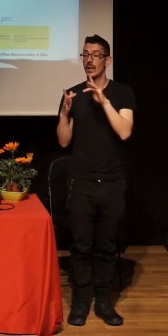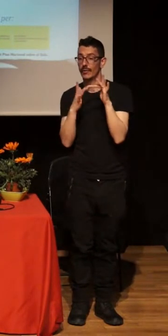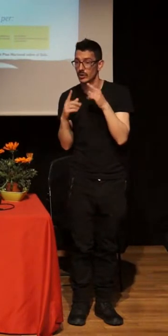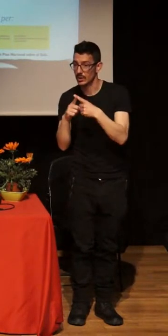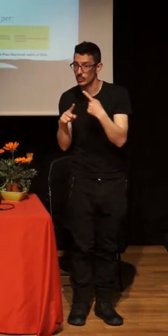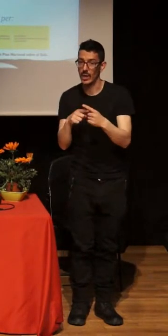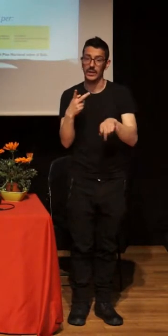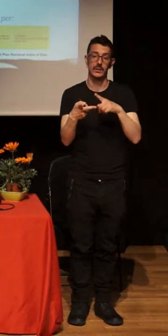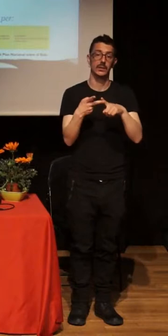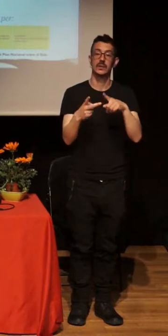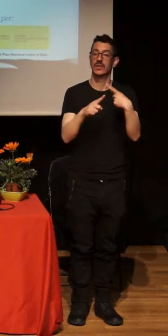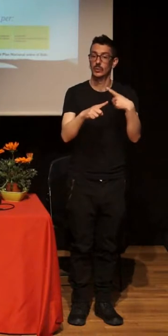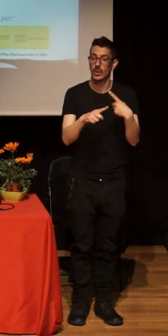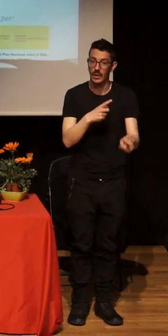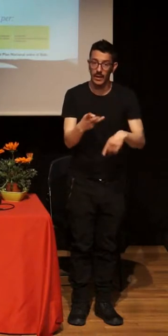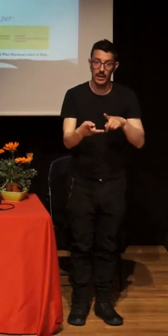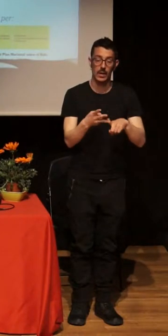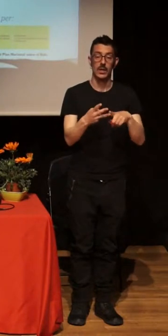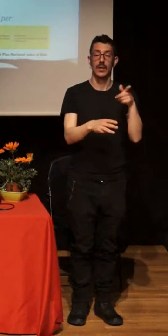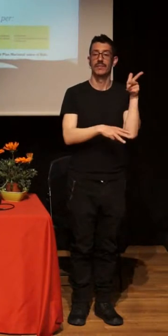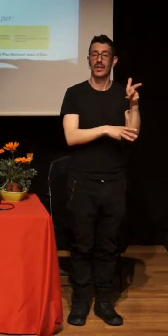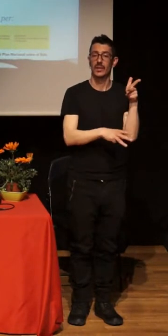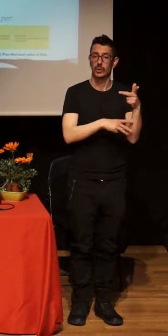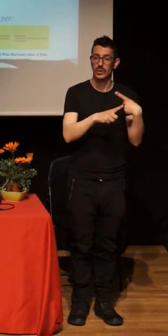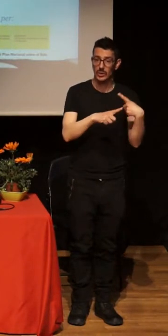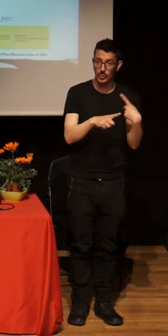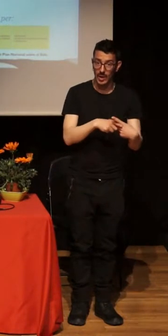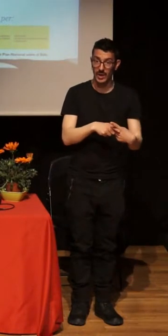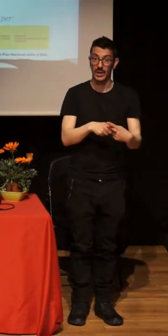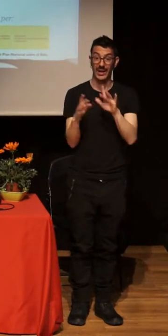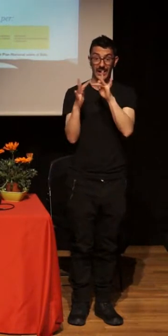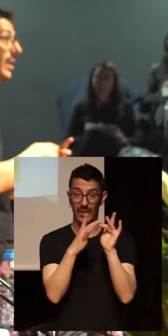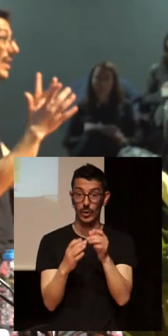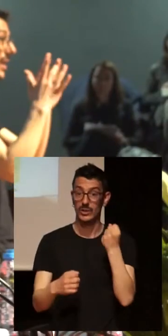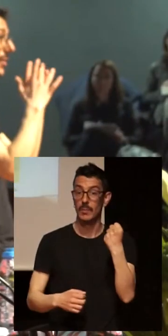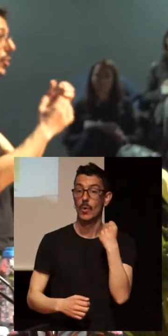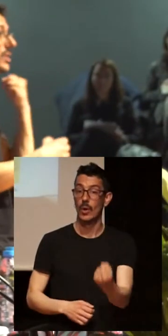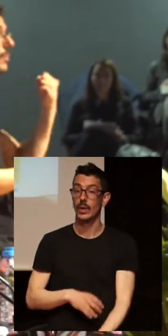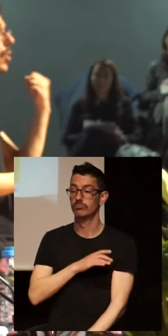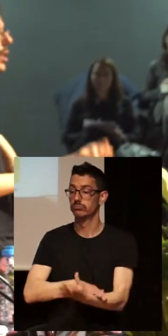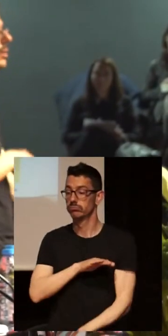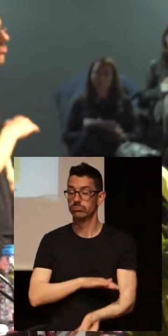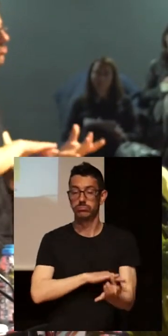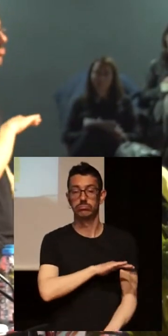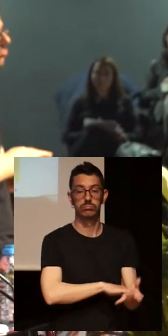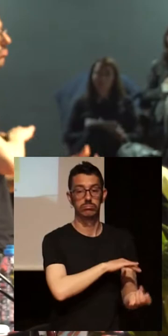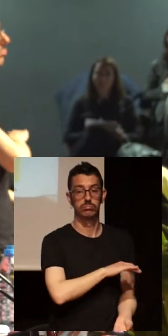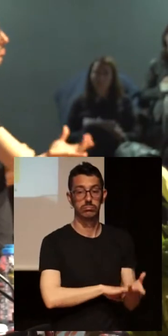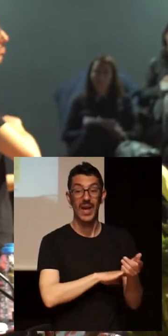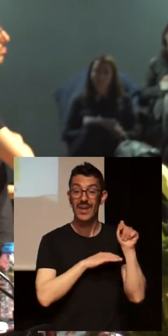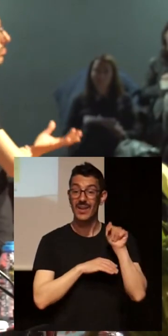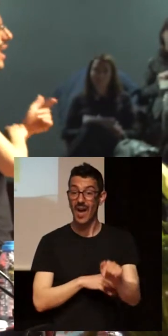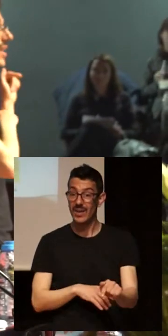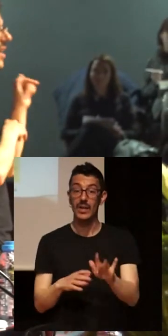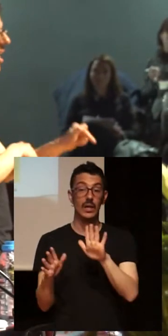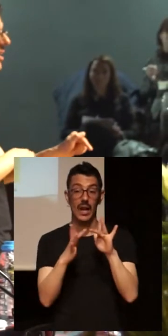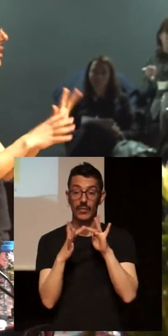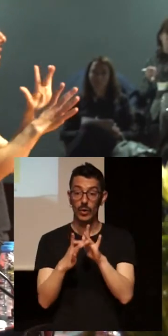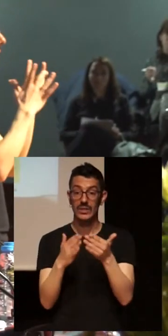sexuales, se están generando relaciones de poder y es la forma de relacionarnos. Por tanto, si no podemos comprender